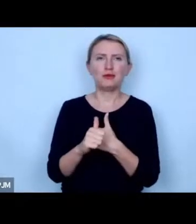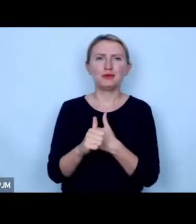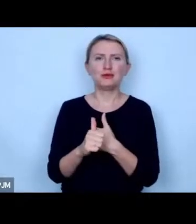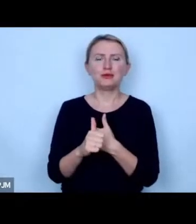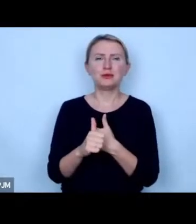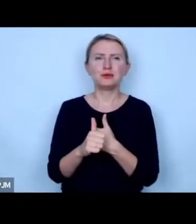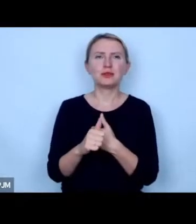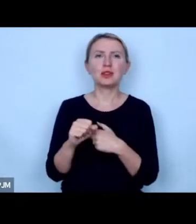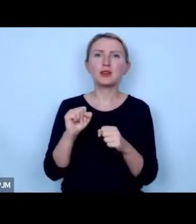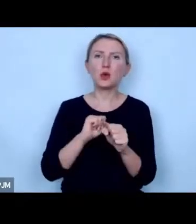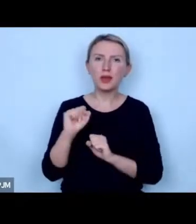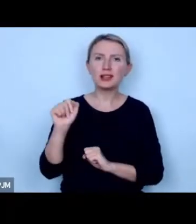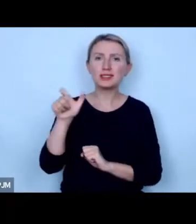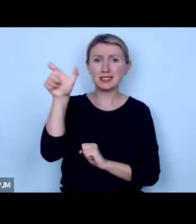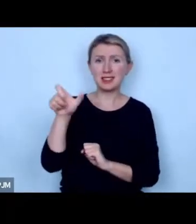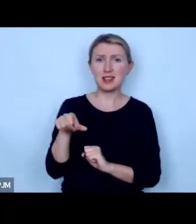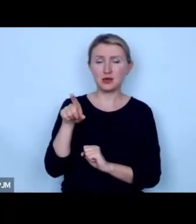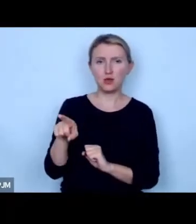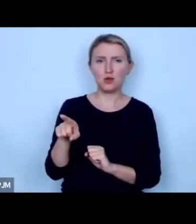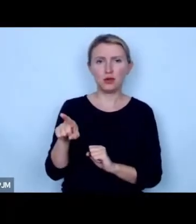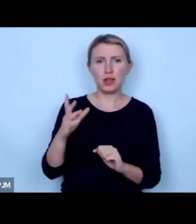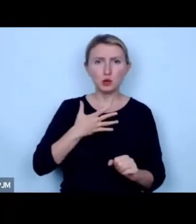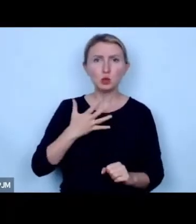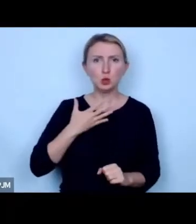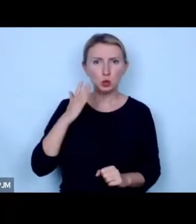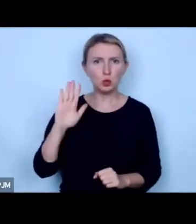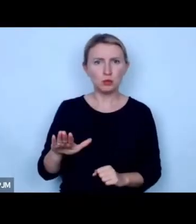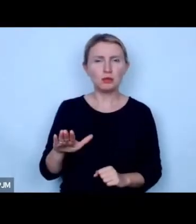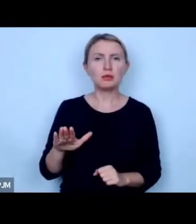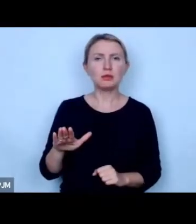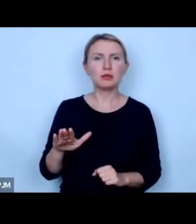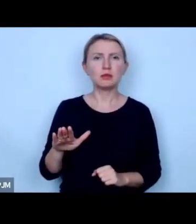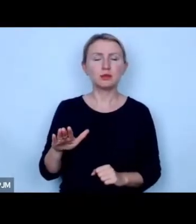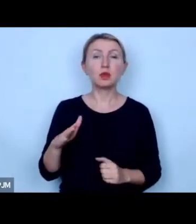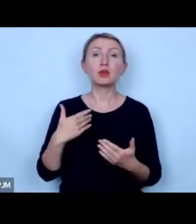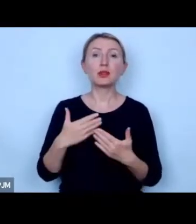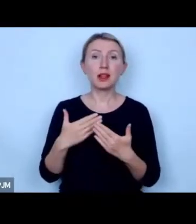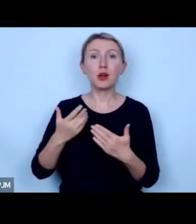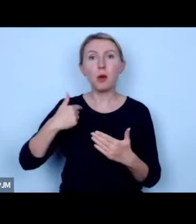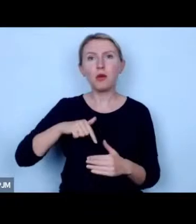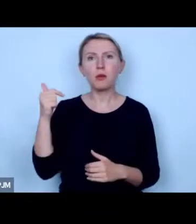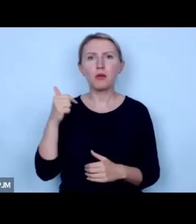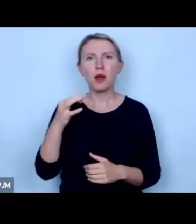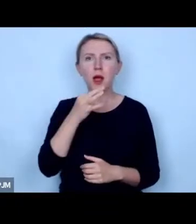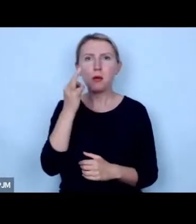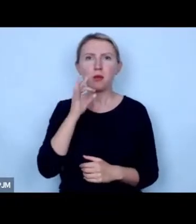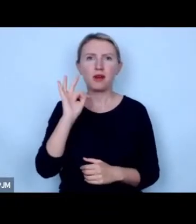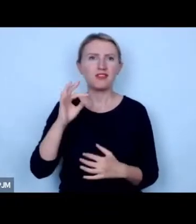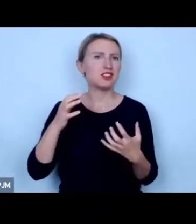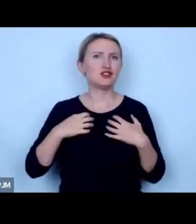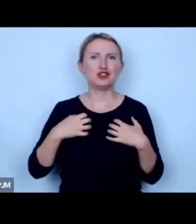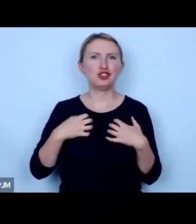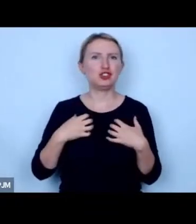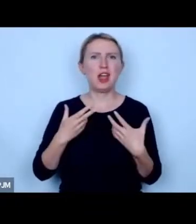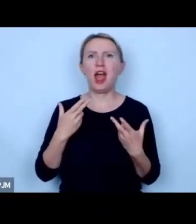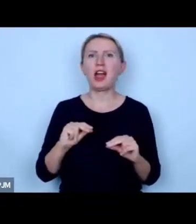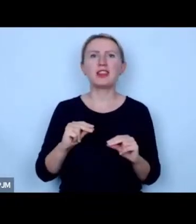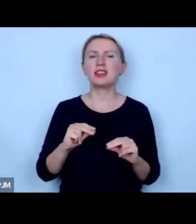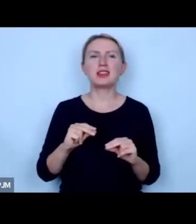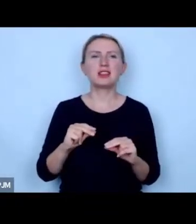jest to jednostka jest to istota czująca to ze względu na to powinniśmy poprawiać jej dobrostan na nie ze względu na